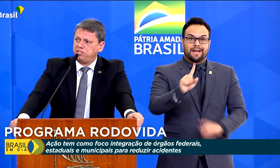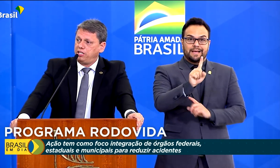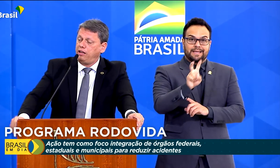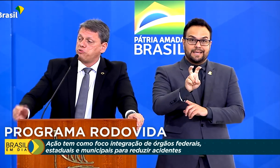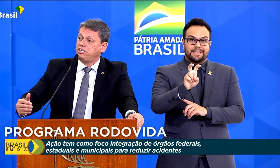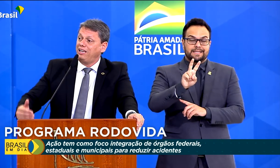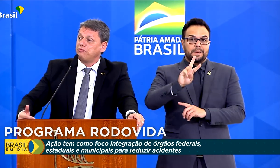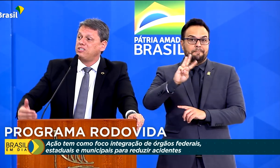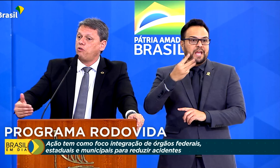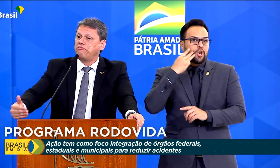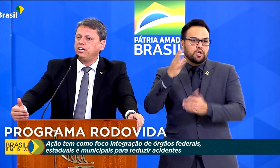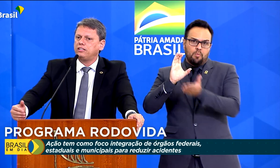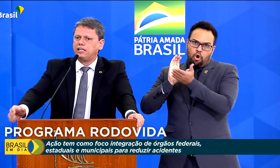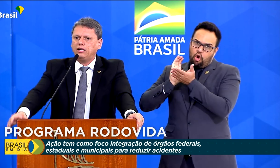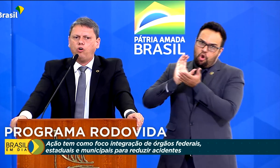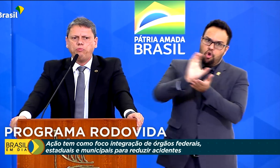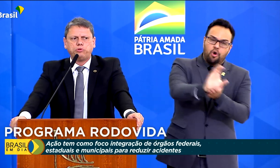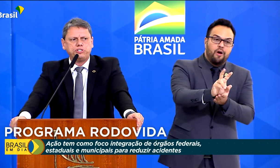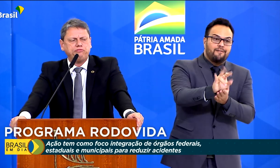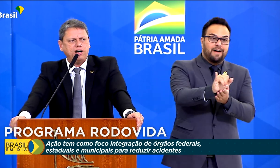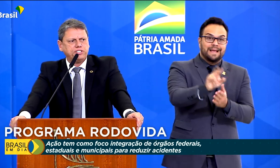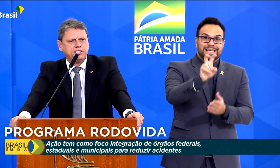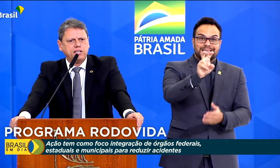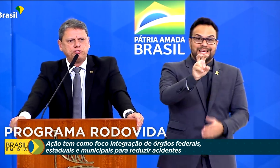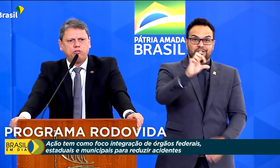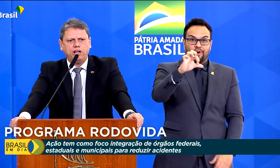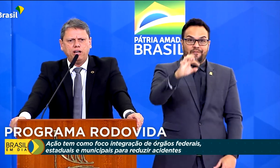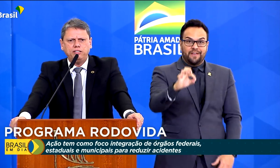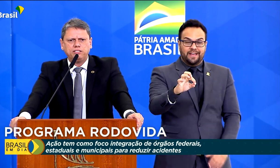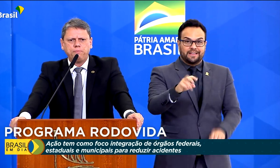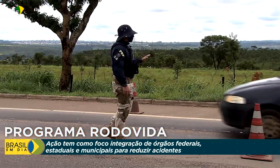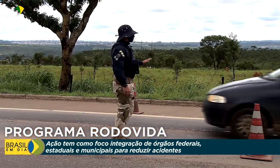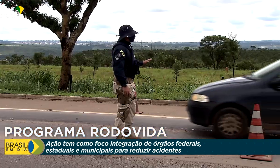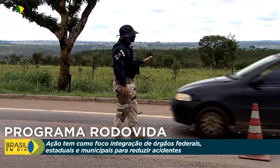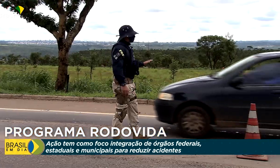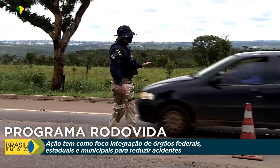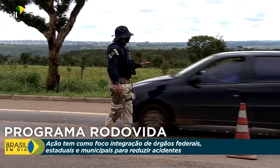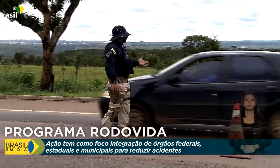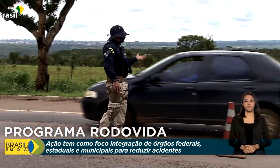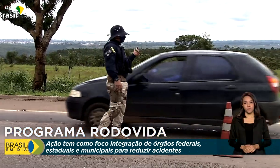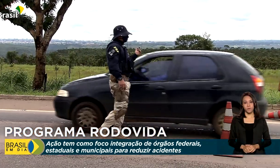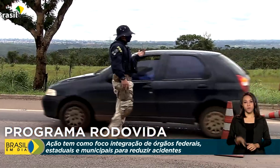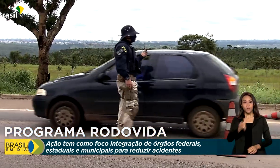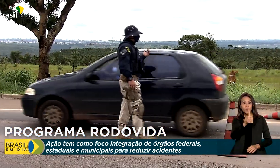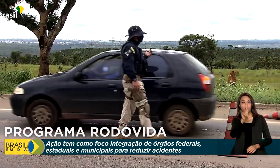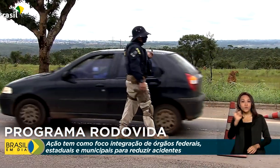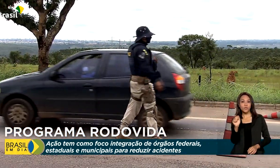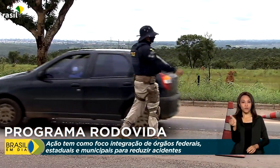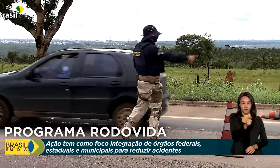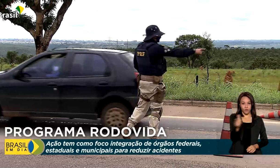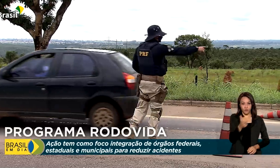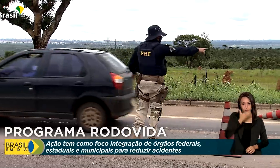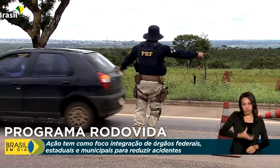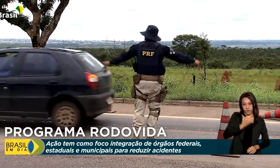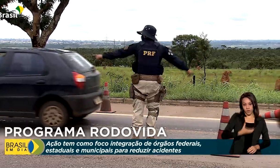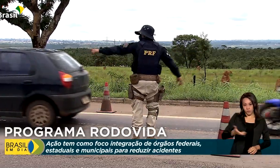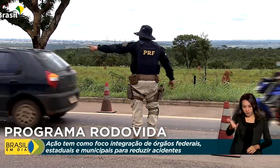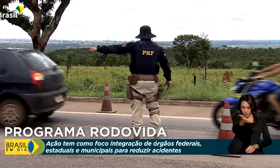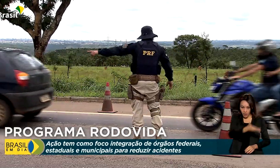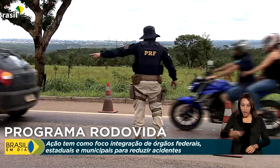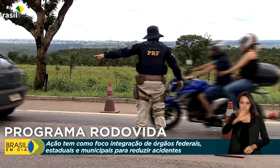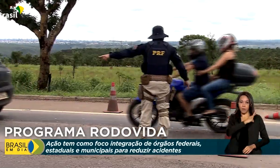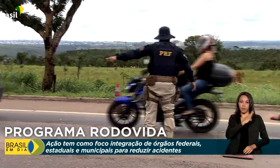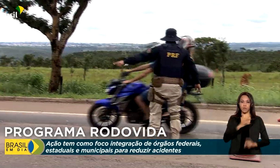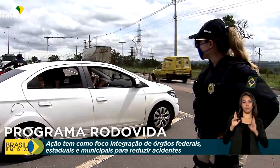quilômetros, nós teremos 590 quilômetros de faixas adicionais. No dia 22 de dezembro, a Polícia Rodoviária Federal